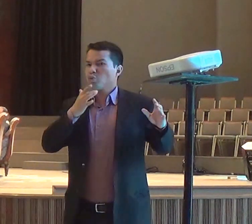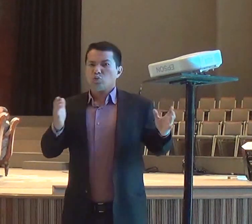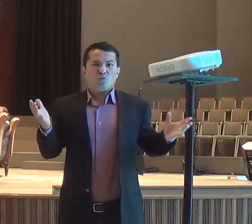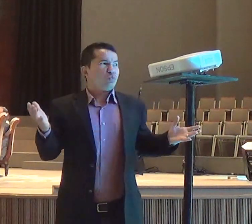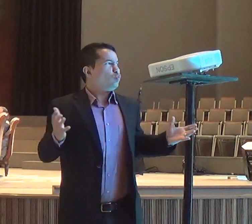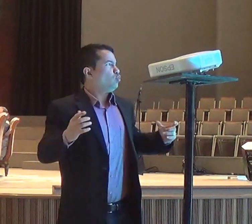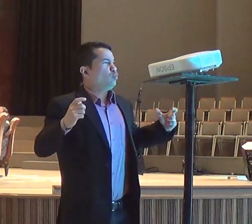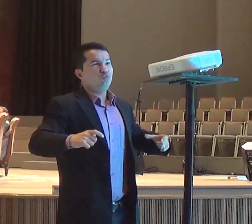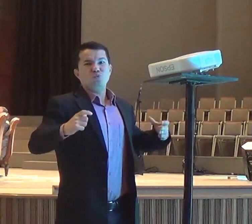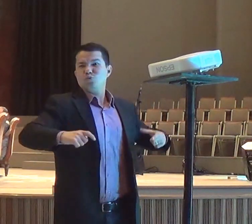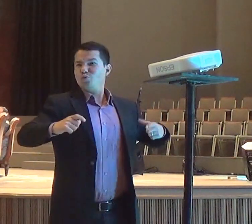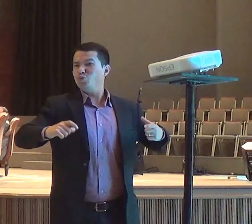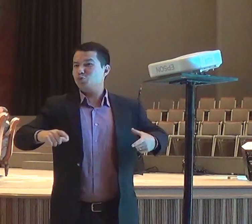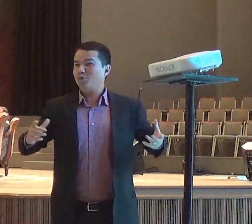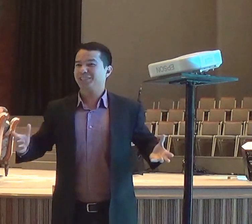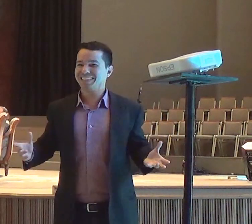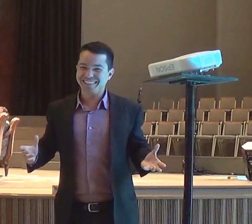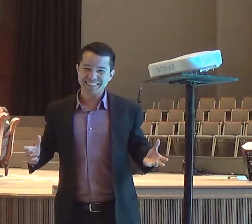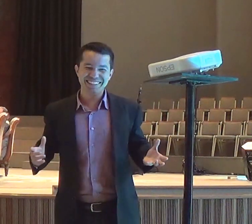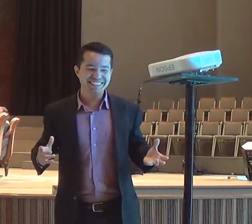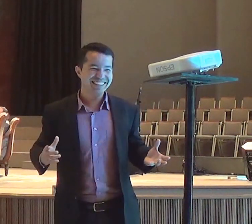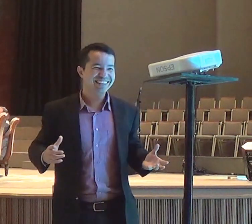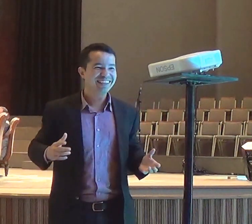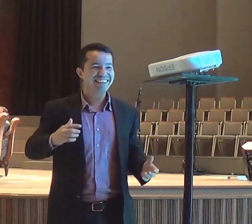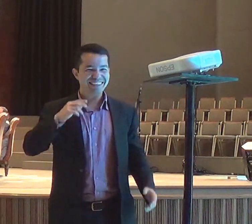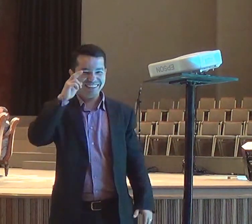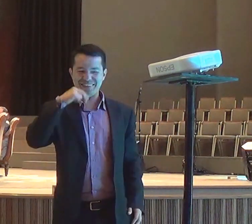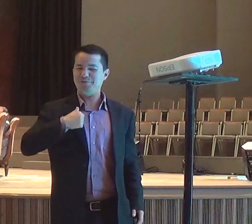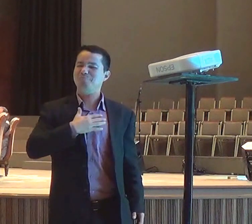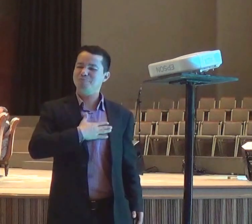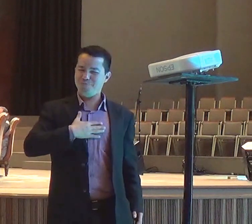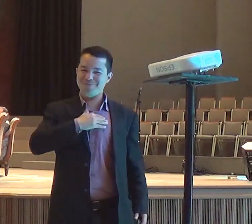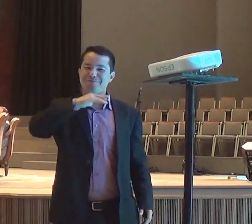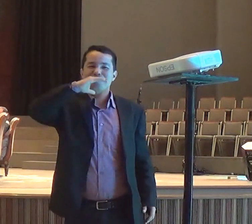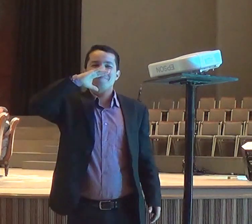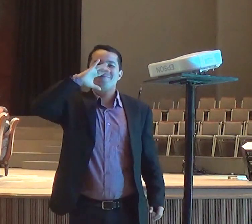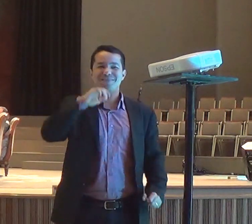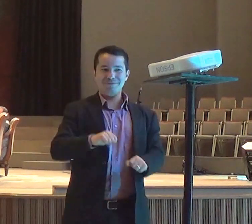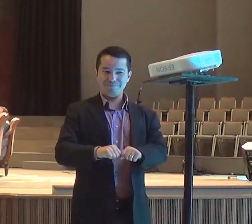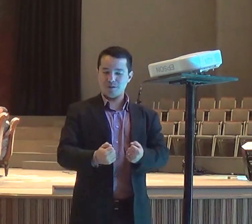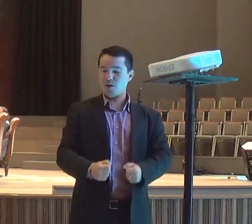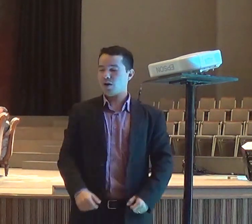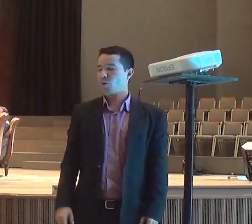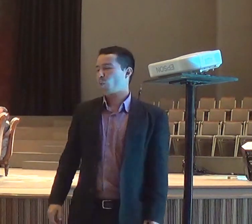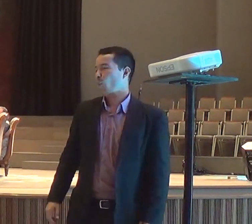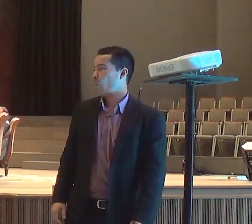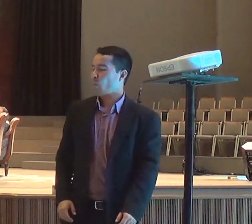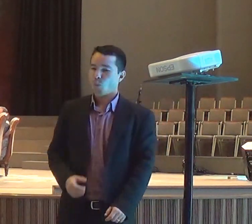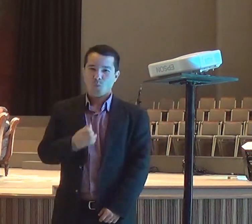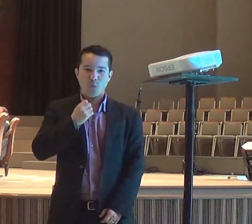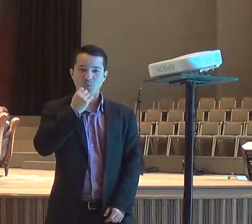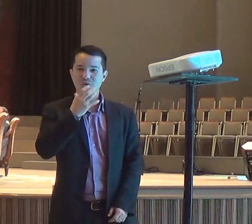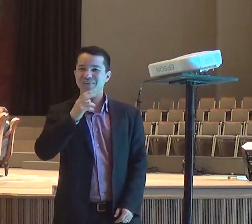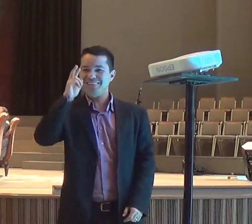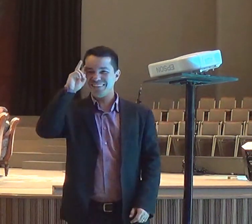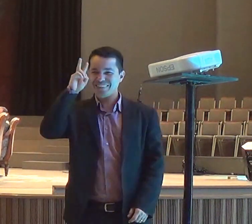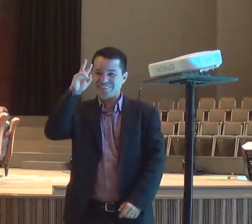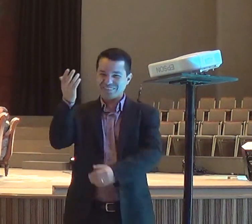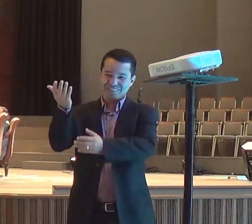buscar o pão, de manhã, na padaria, e naquele tempo, a gente pegava, bengala, sabe, não era pãozinho, era bengala, não é, e eu